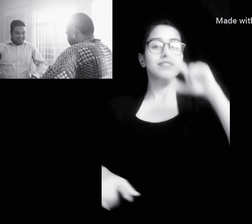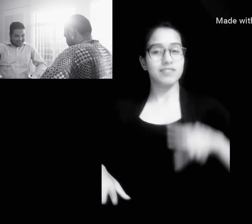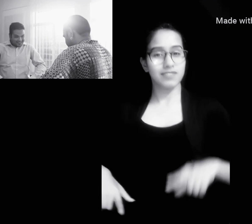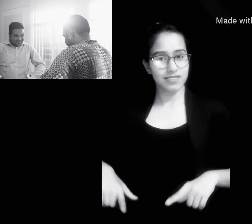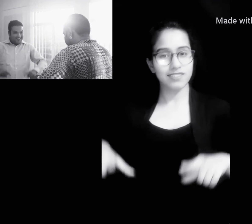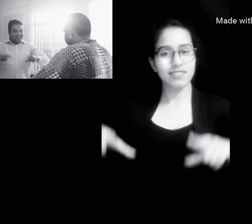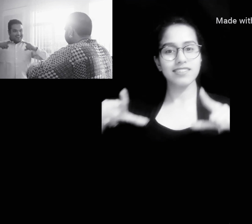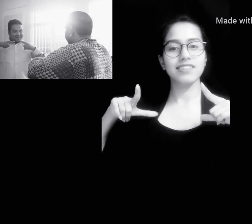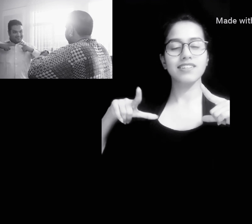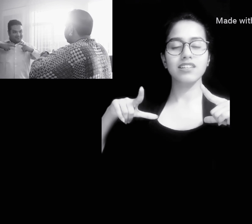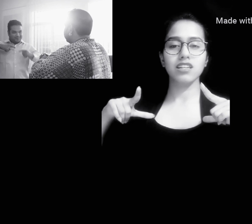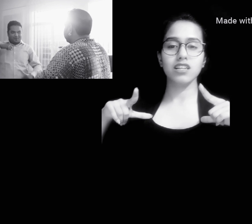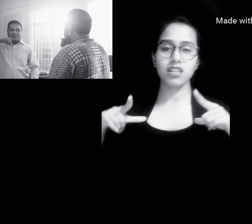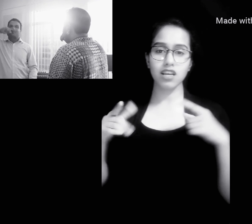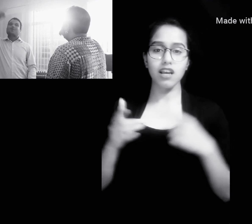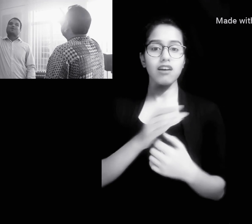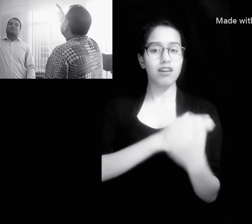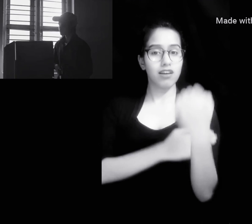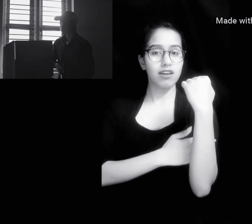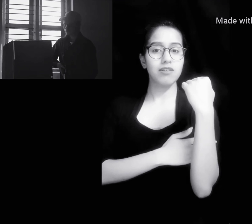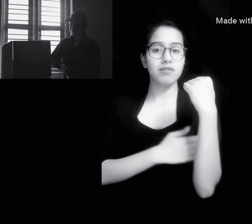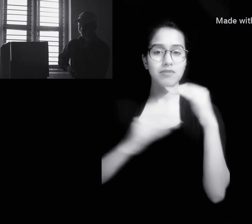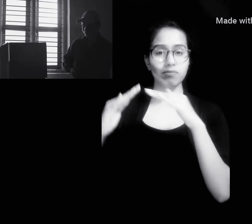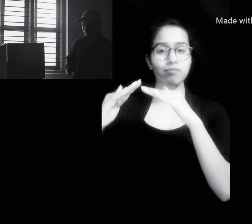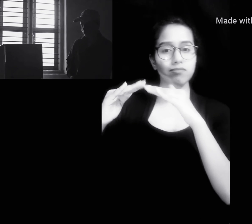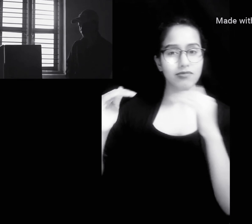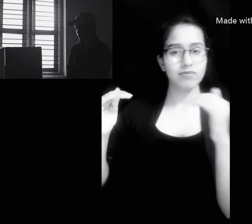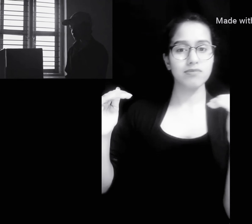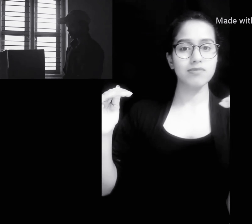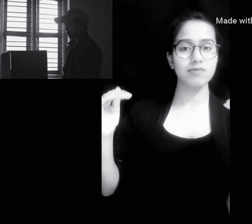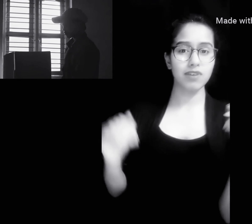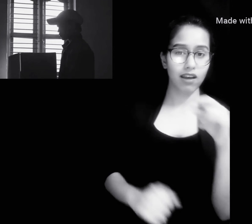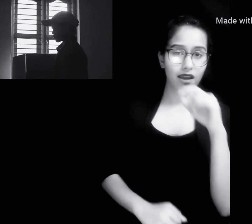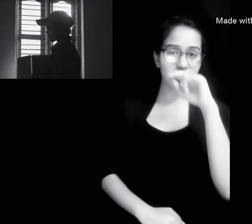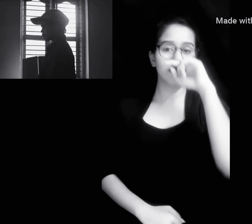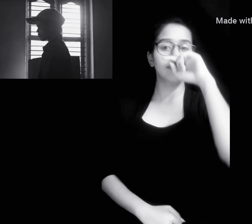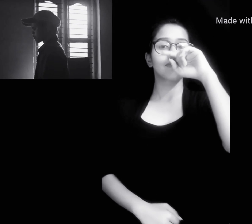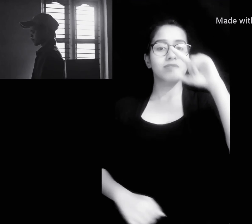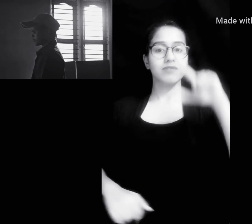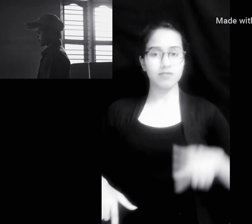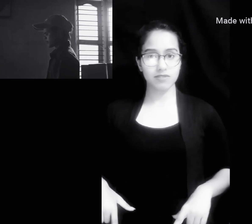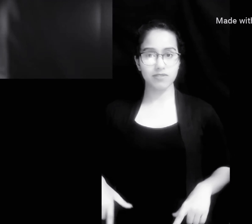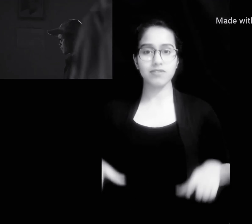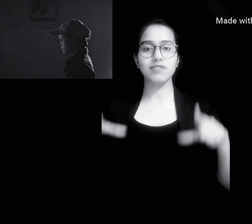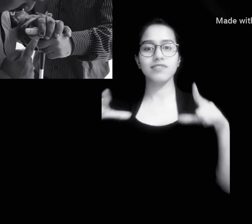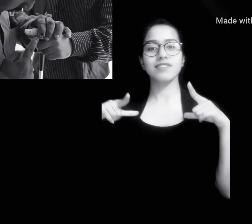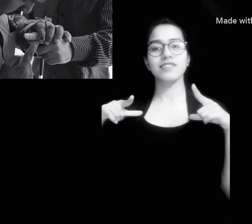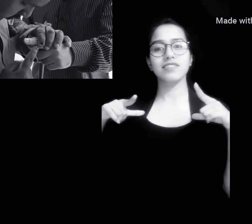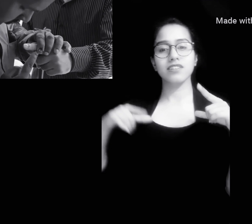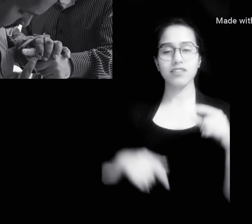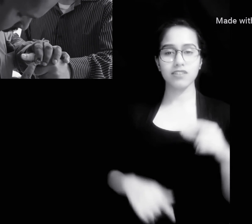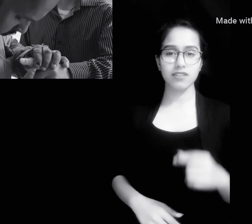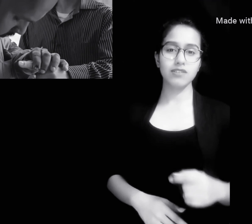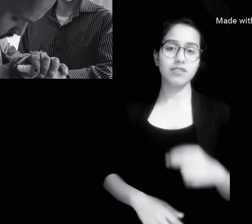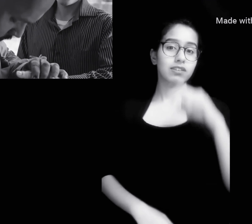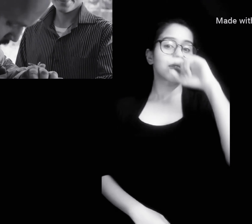का, गर्ब से जिएंगे हम हक है बरावरी का, गर्ब से जिएंगे हम